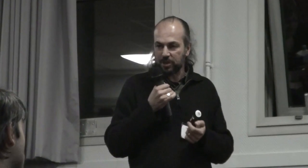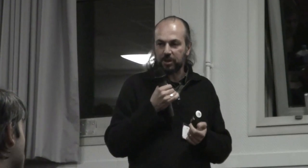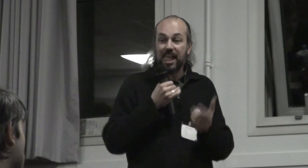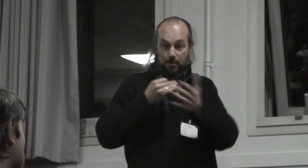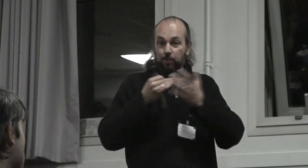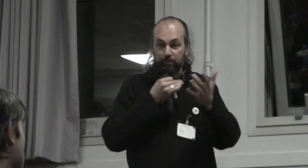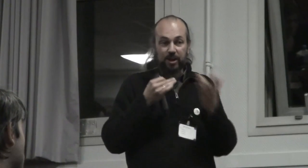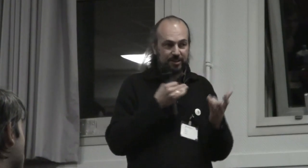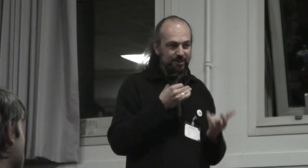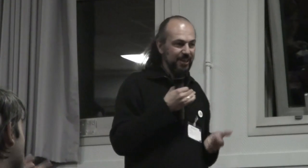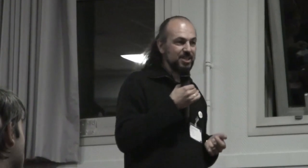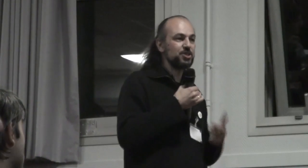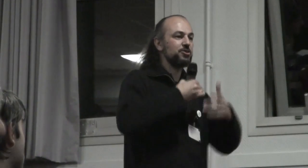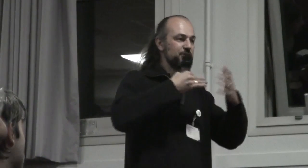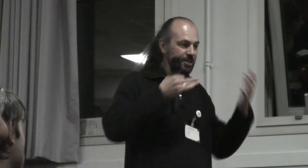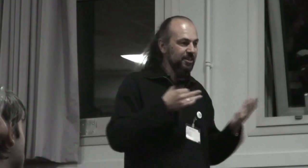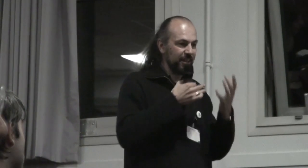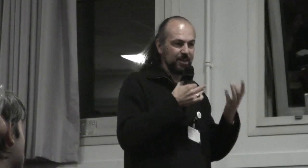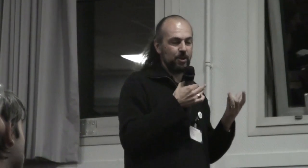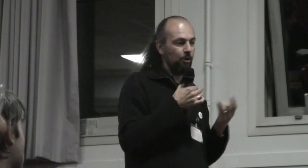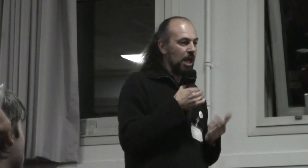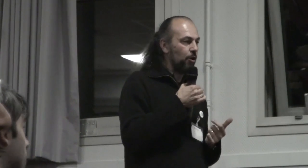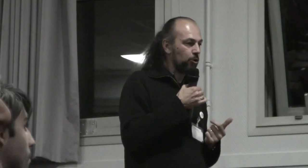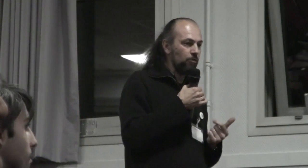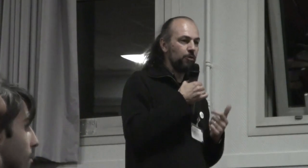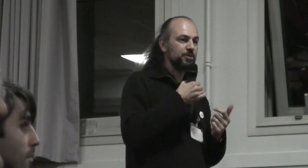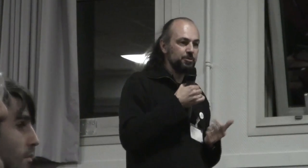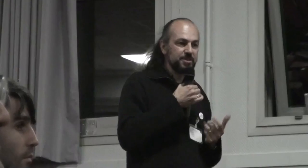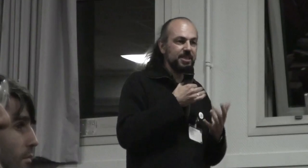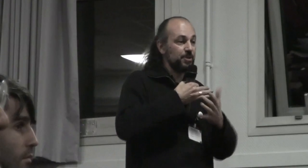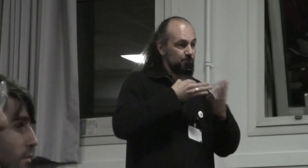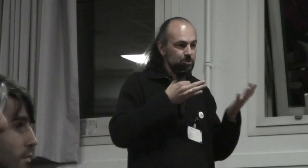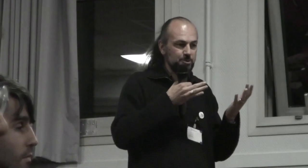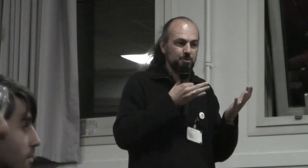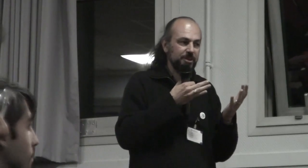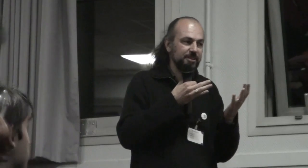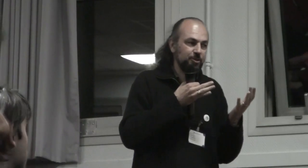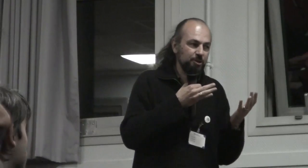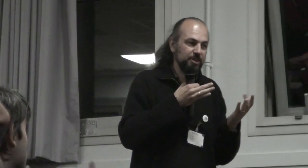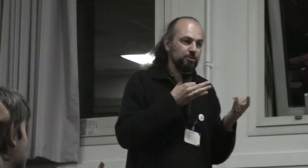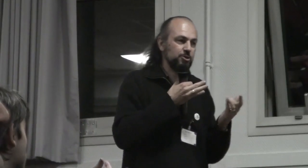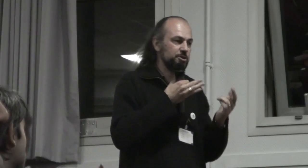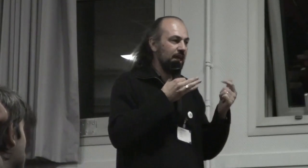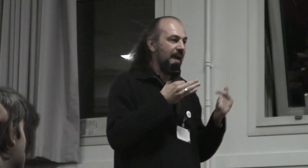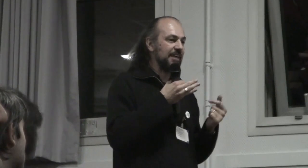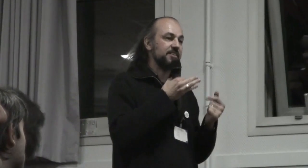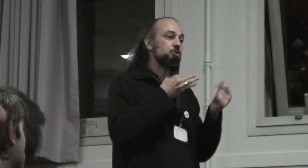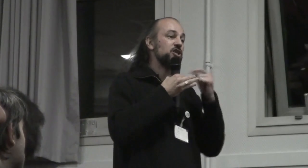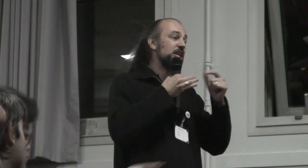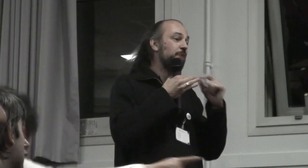temps pour pouvoir échanger et confronter nos idées parce que je suis sûr qu'il y des tonnes et des tonnes de choses à dire désolé j'ai la